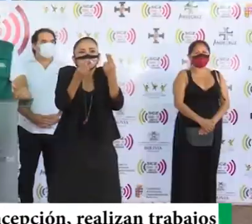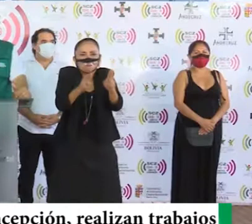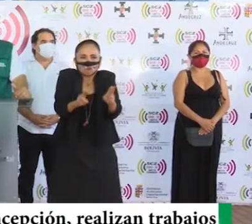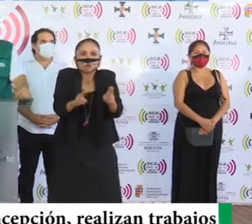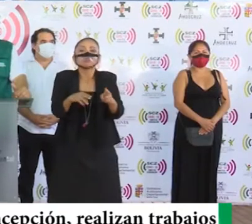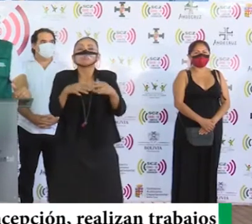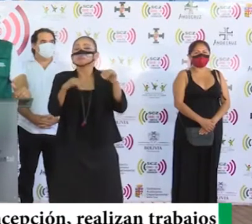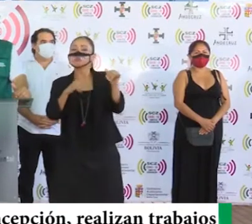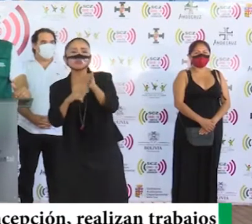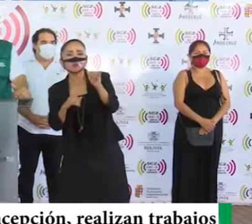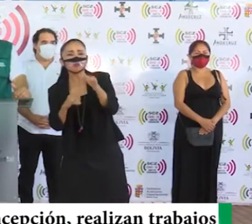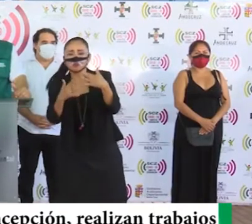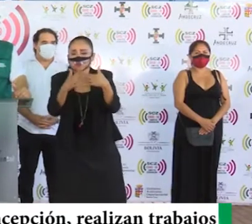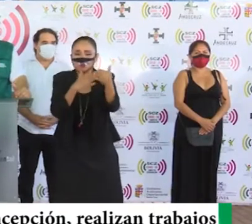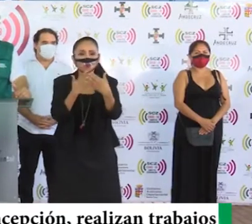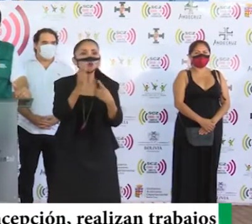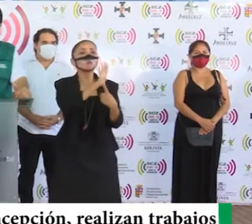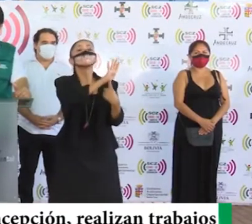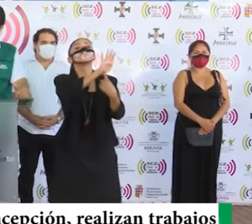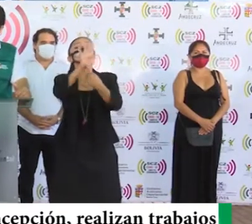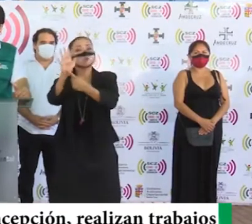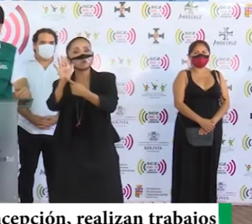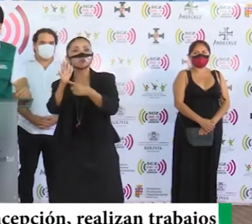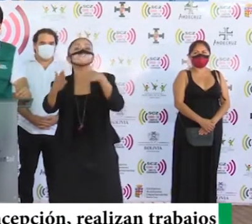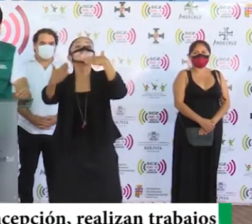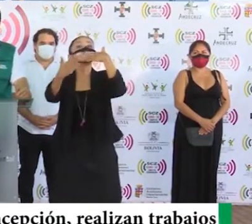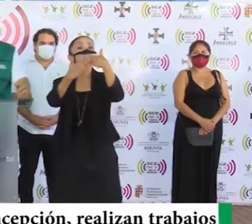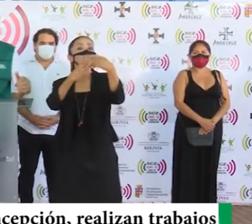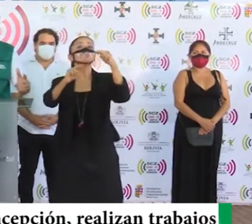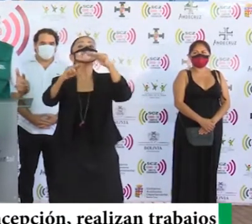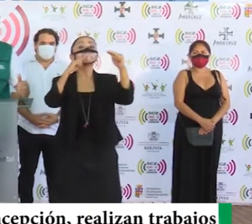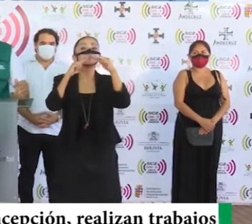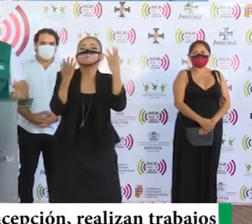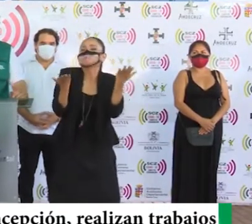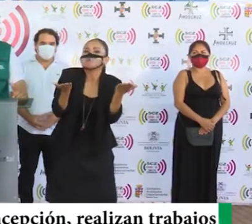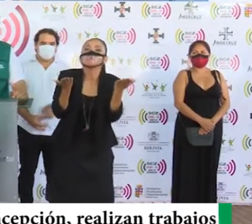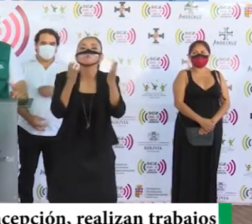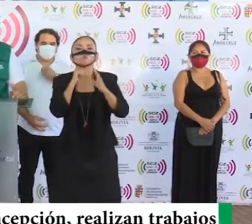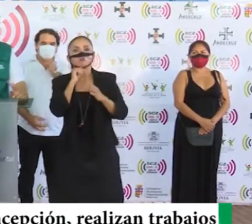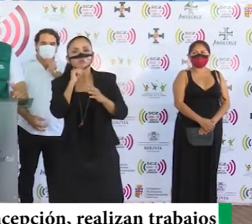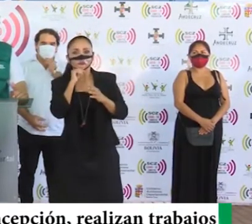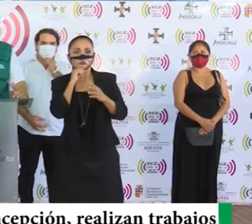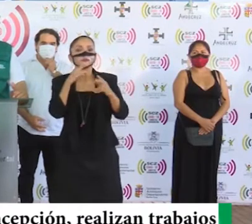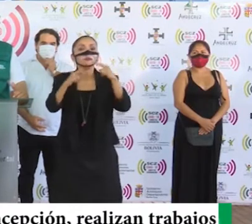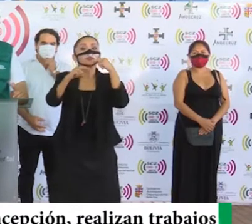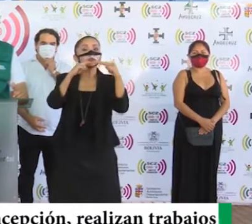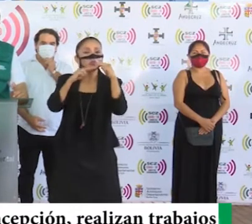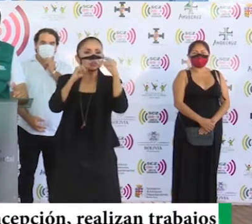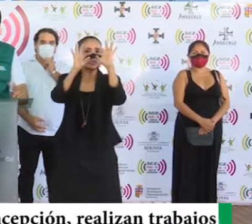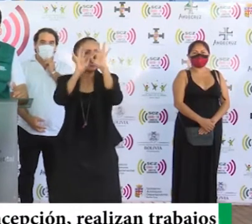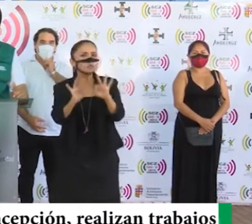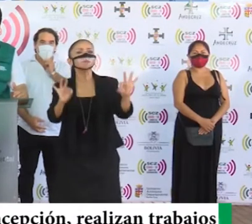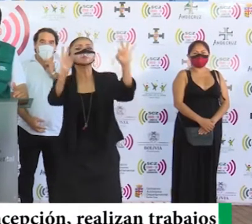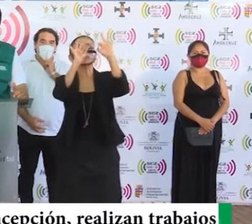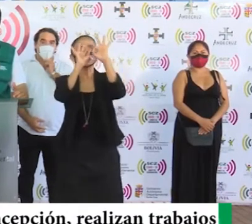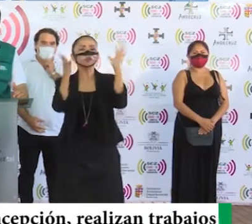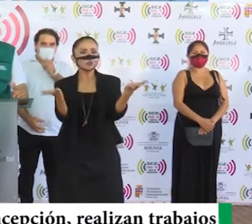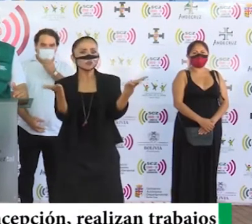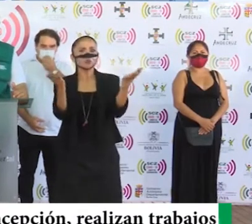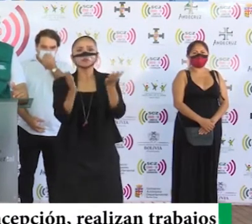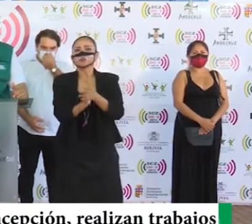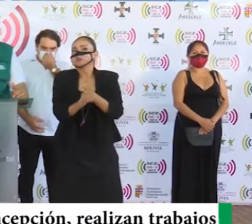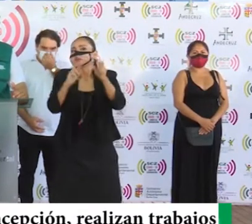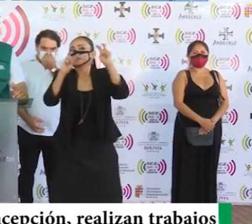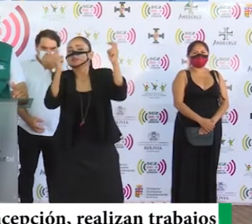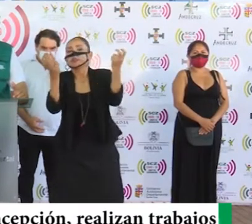Hay que también mostrar claramente las buenas noticias. Y entre ellas, noticias tan importantes para nosotros como